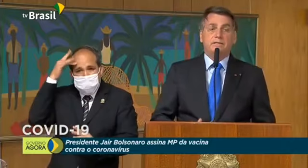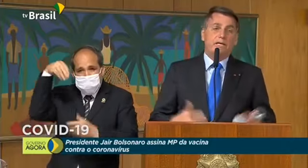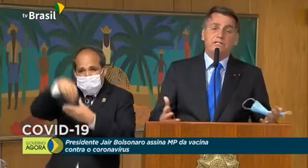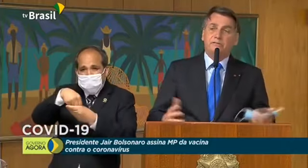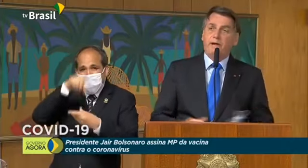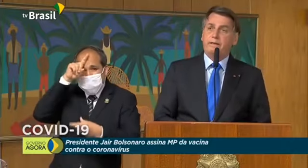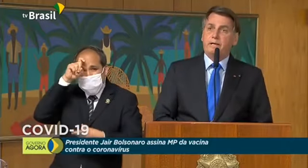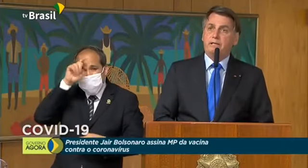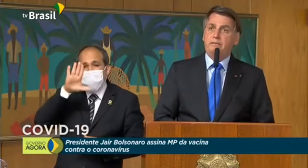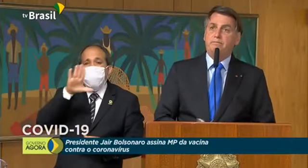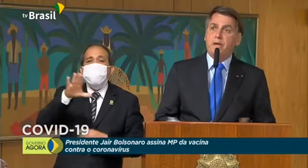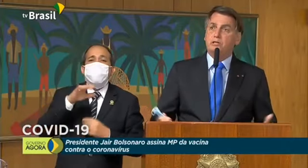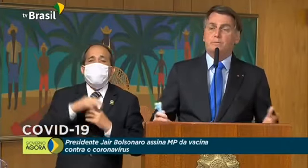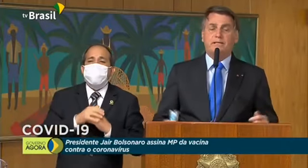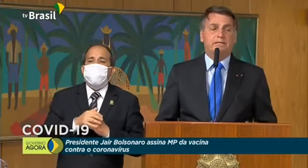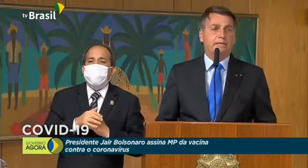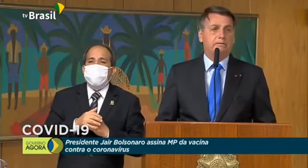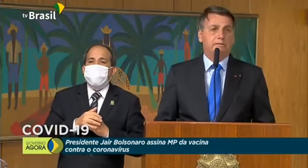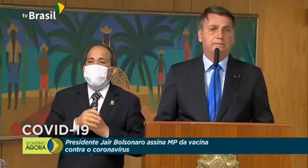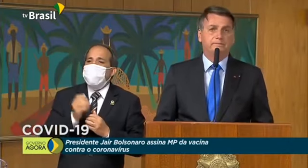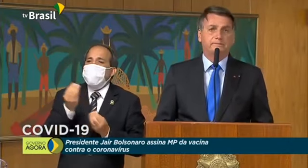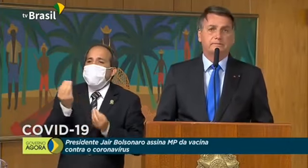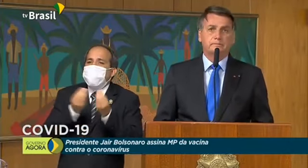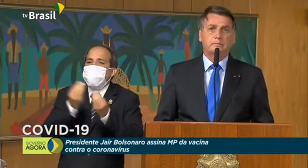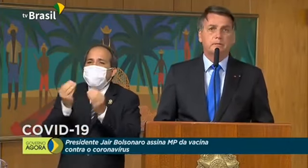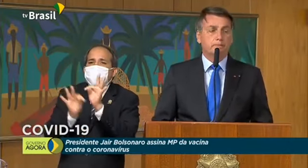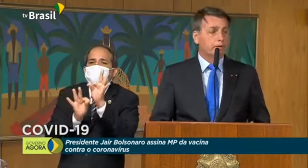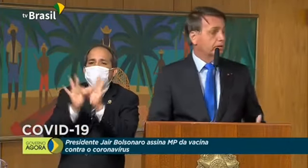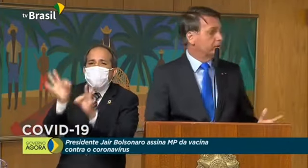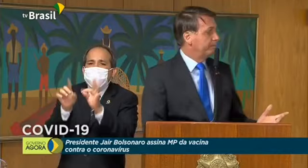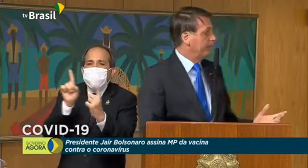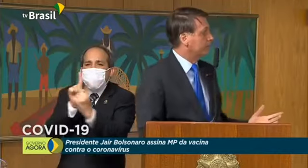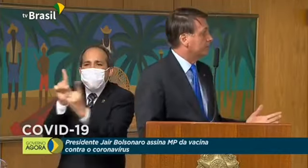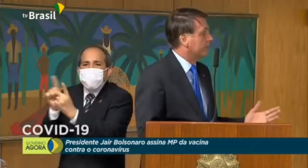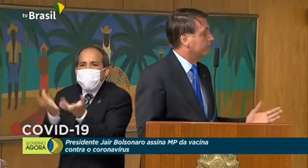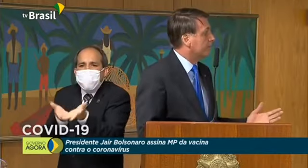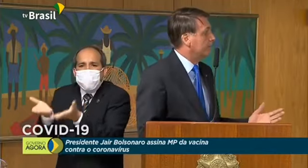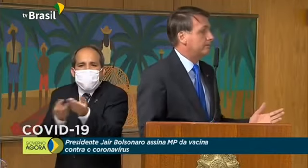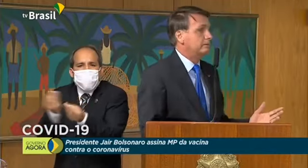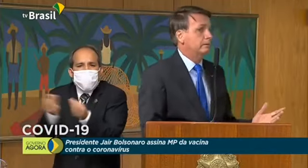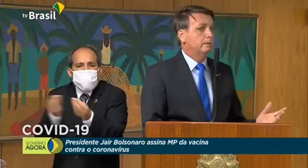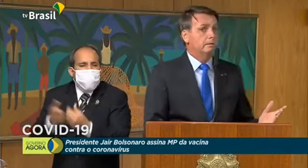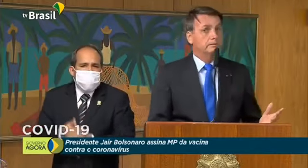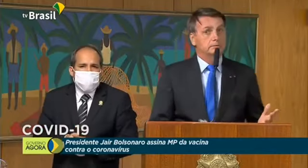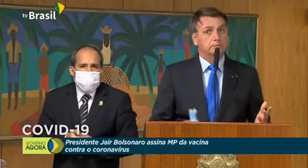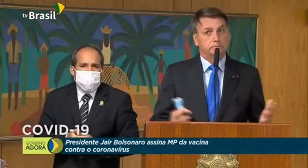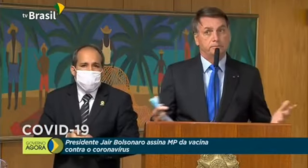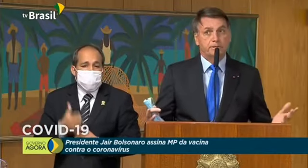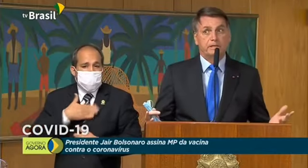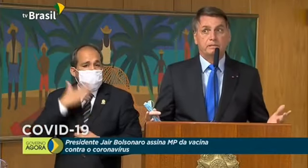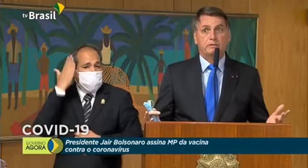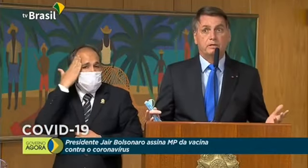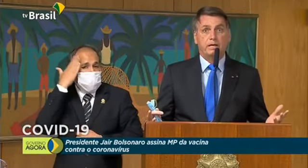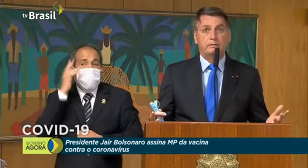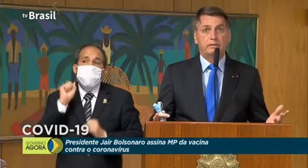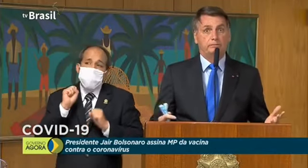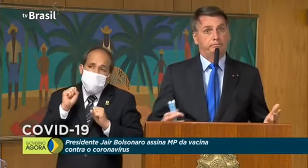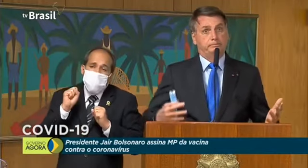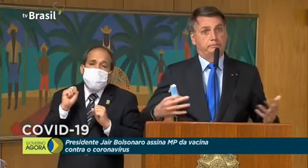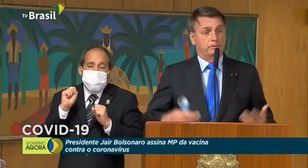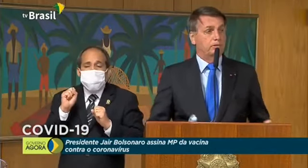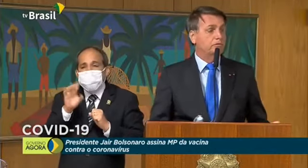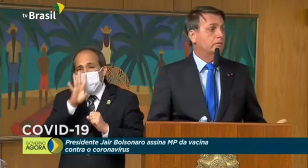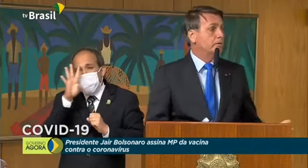sem que tivesse aí meios para atendê-los. Mas, pelo que eu tenho conhecimento, posso estar equivocado,